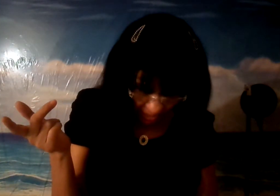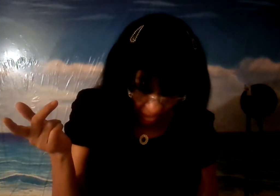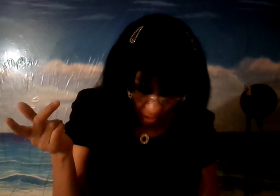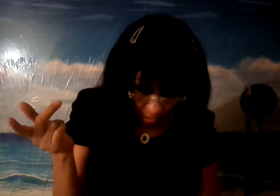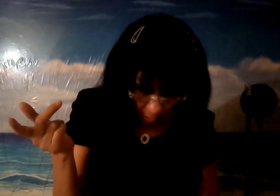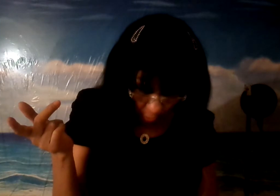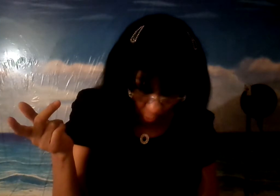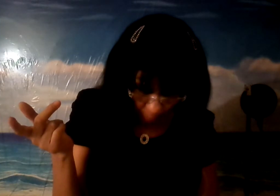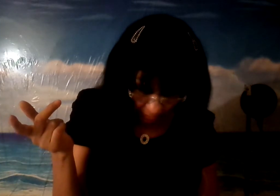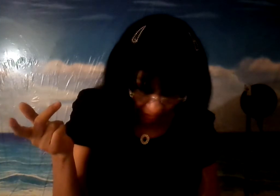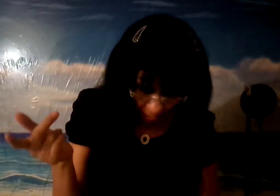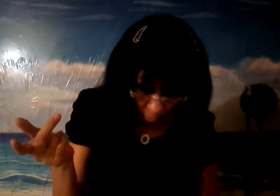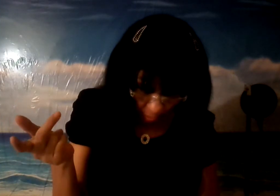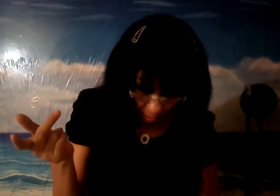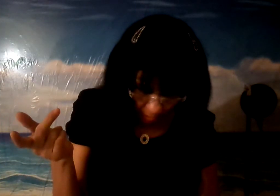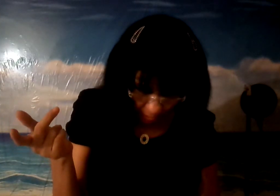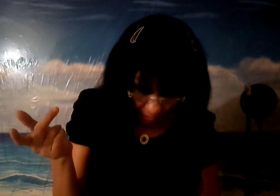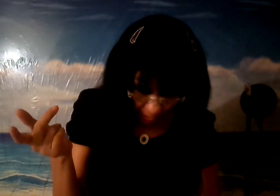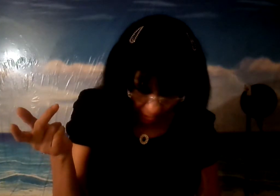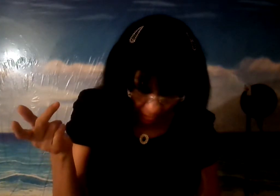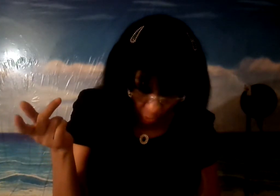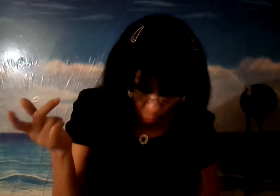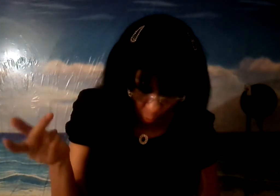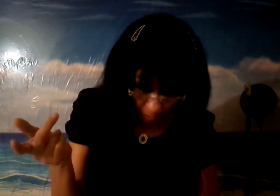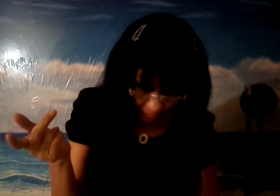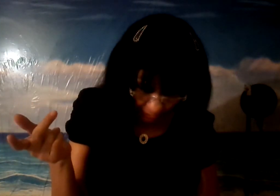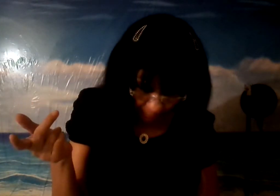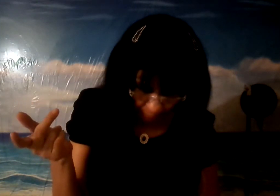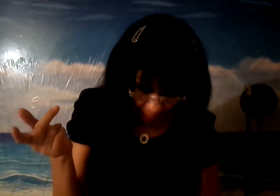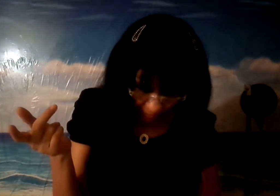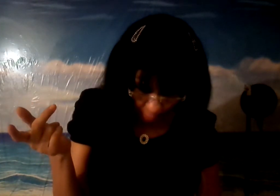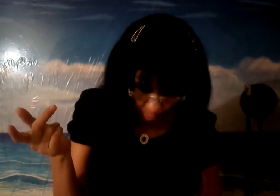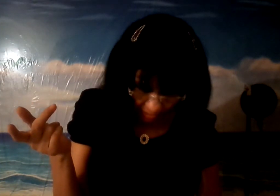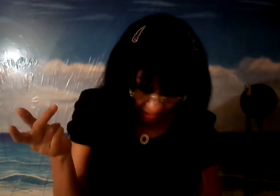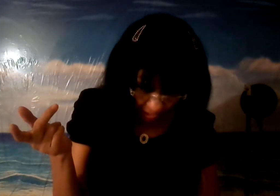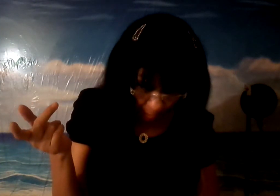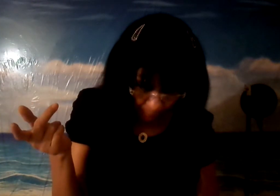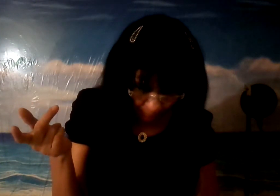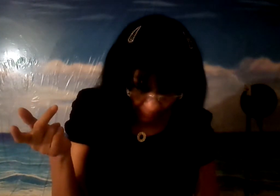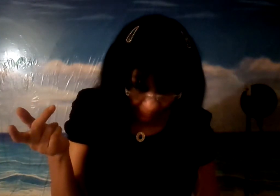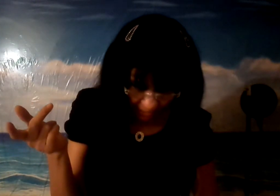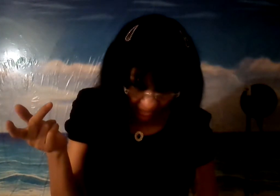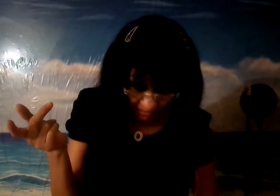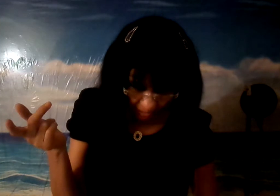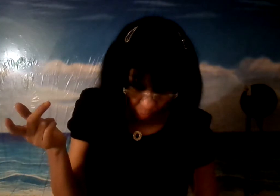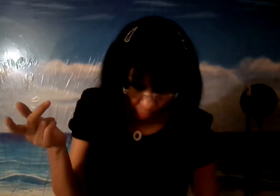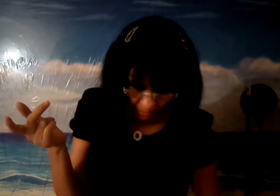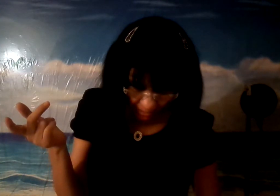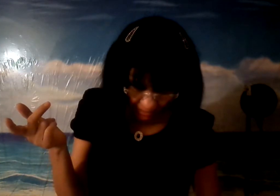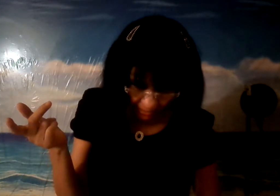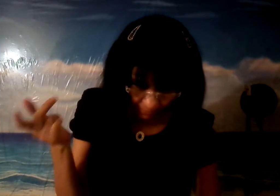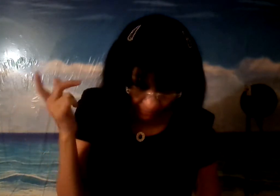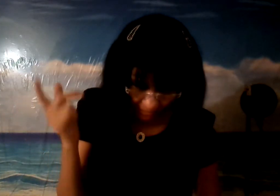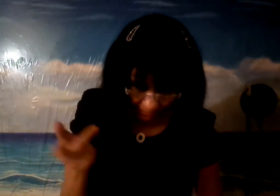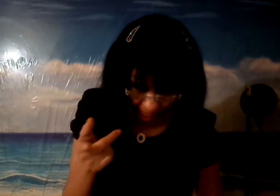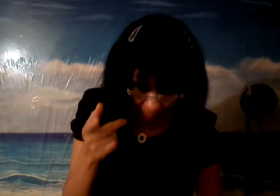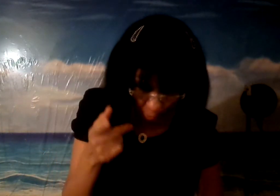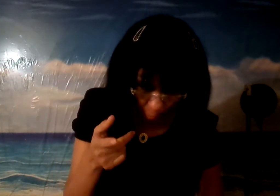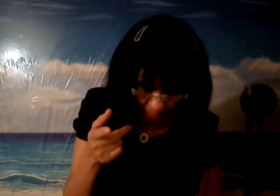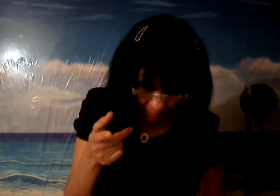que implantaron su muerte Mateo 23 creían tanto en la ley de la escrita como en